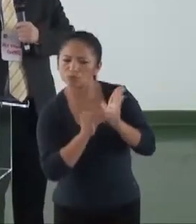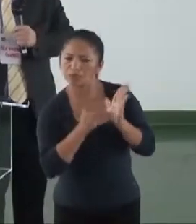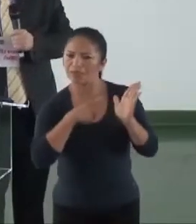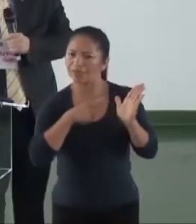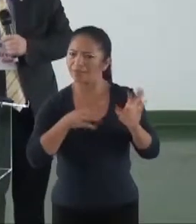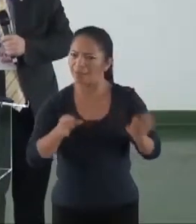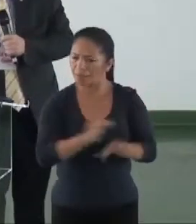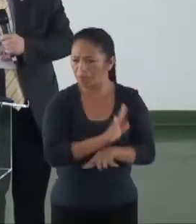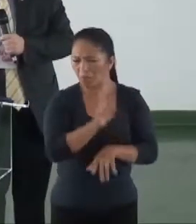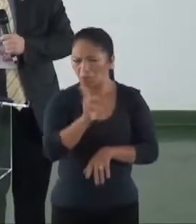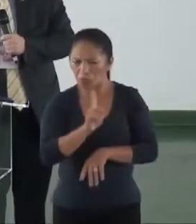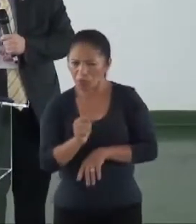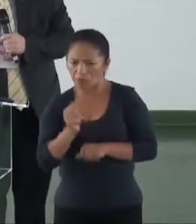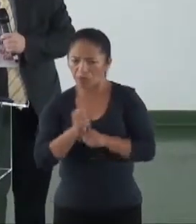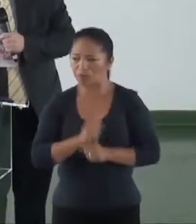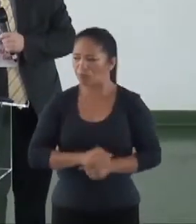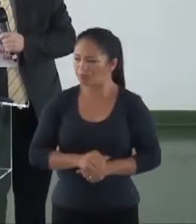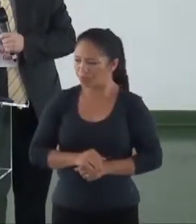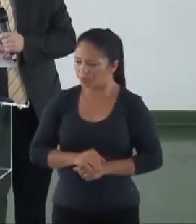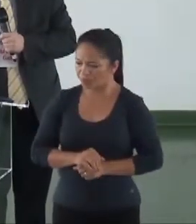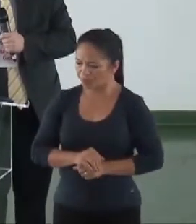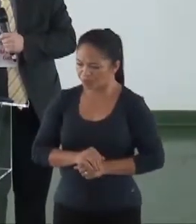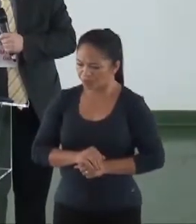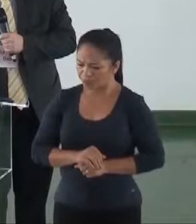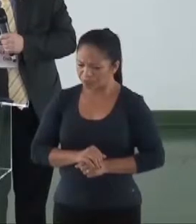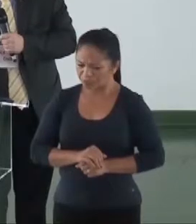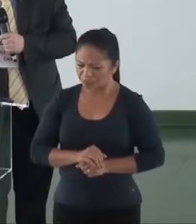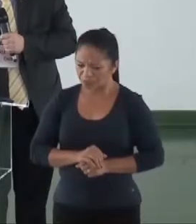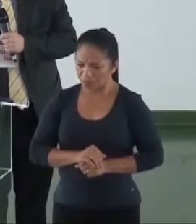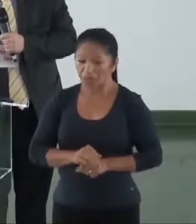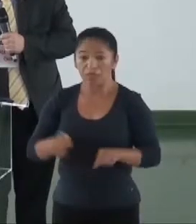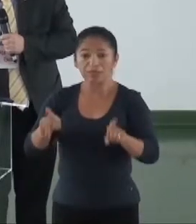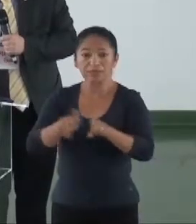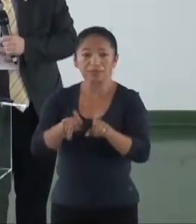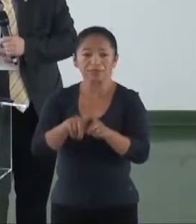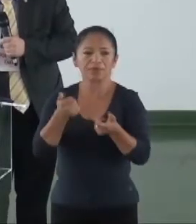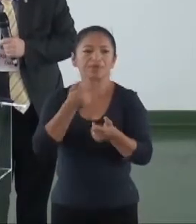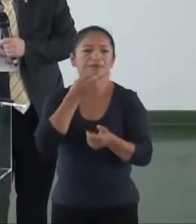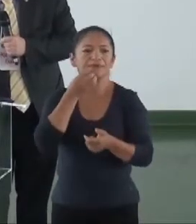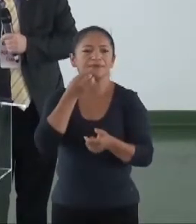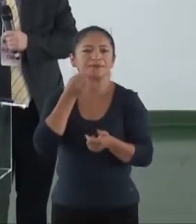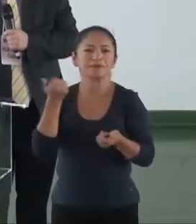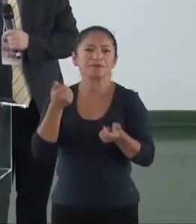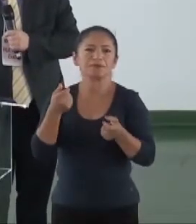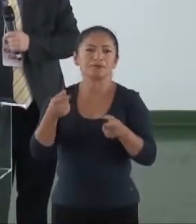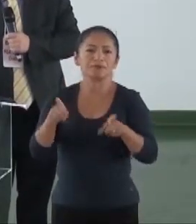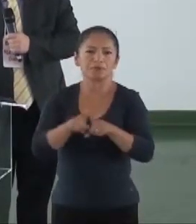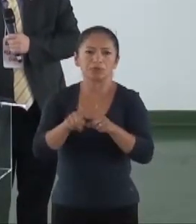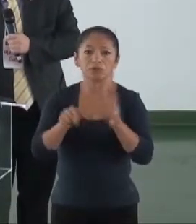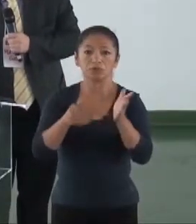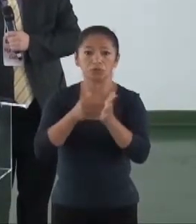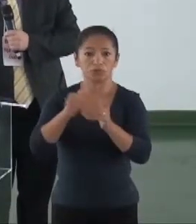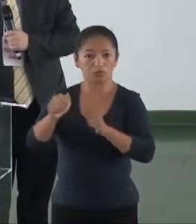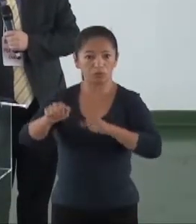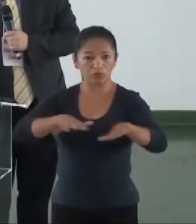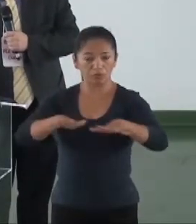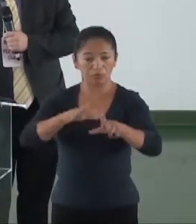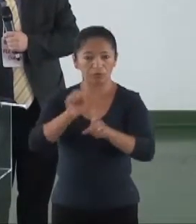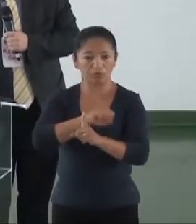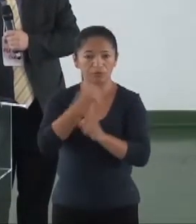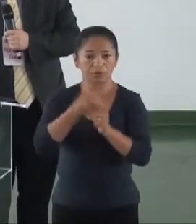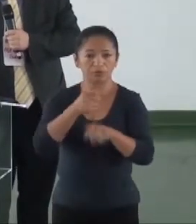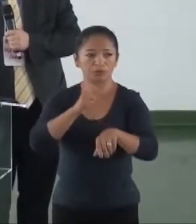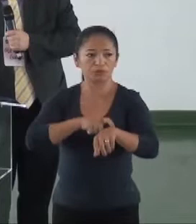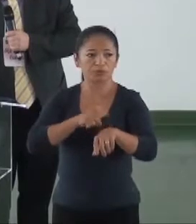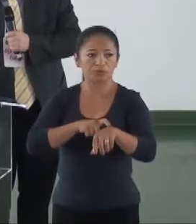circunstâncias colocadas. Bom, quais as oportunidades de atuação conjunta do MP com os movimentos sociais no tema